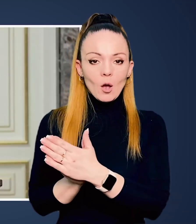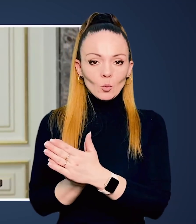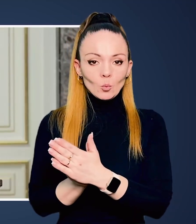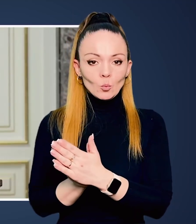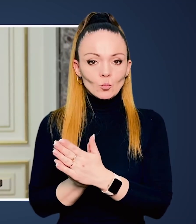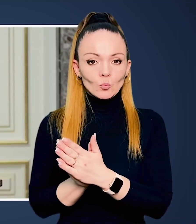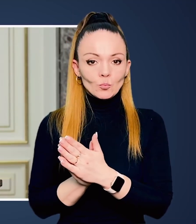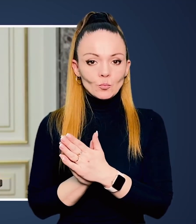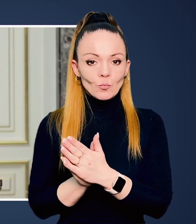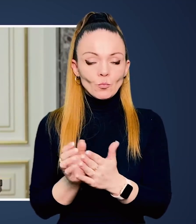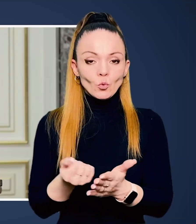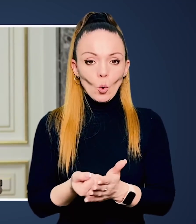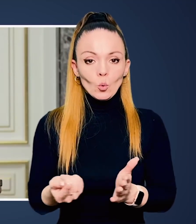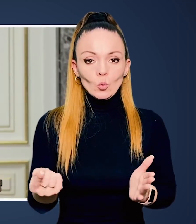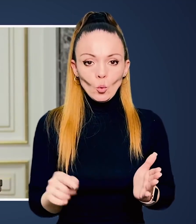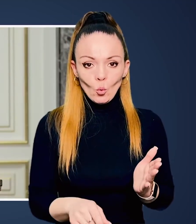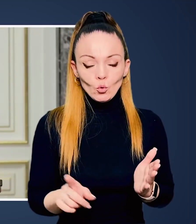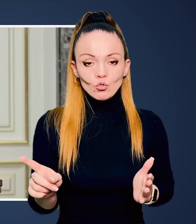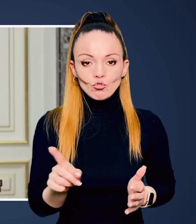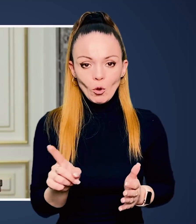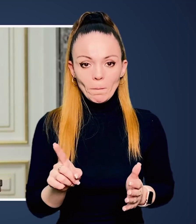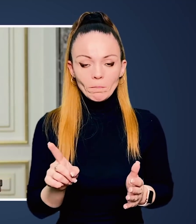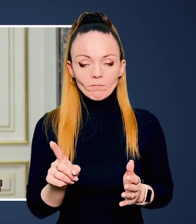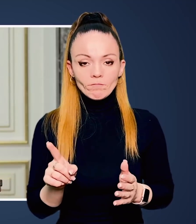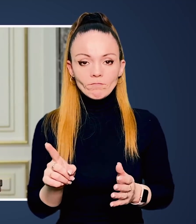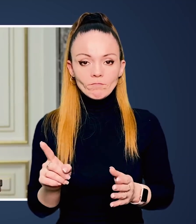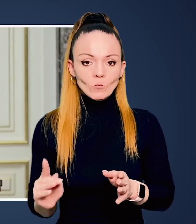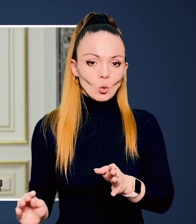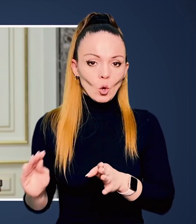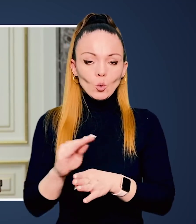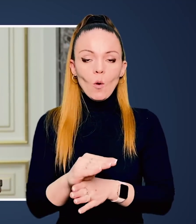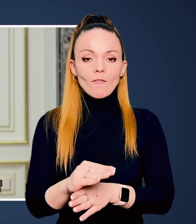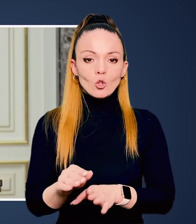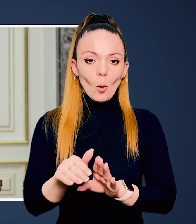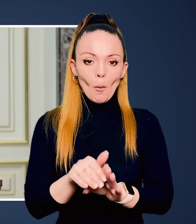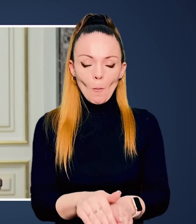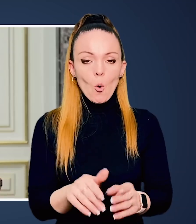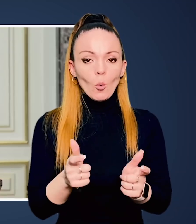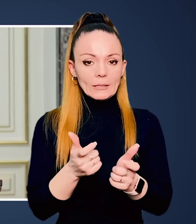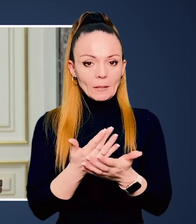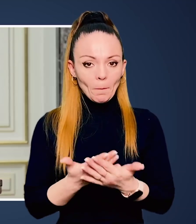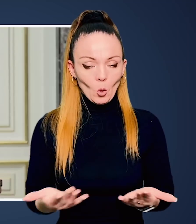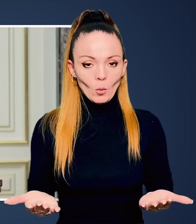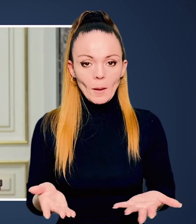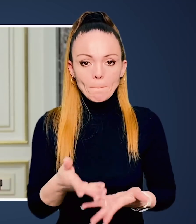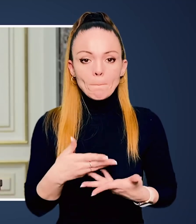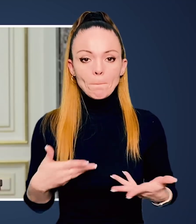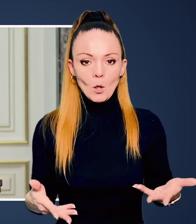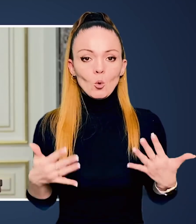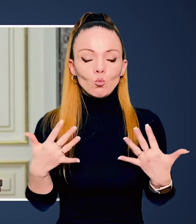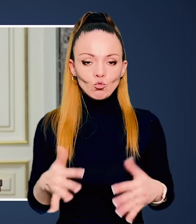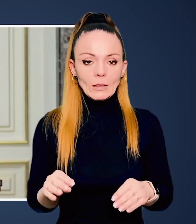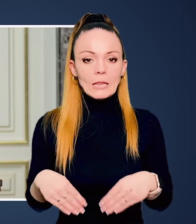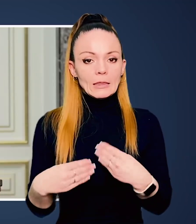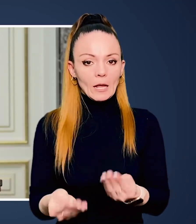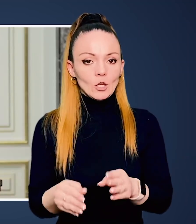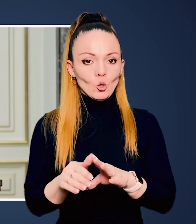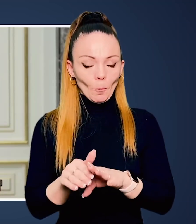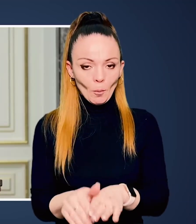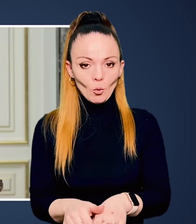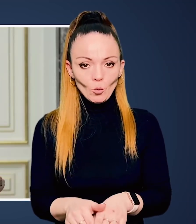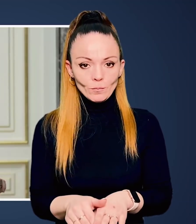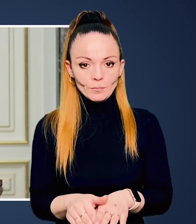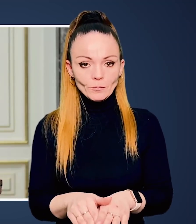закликаю до того, щоб надійшла додаткова допомога зброї.